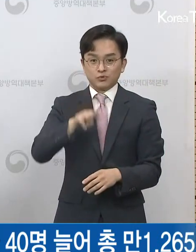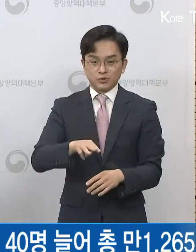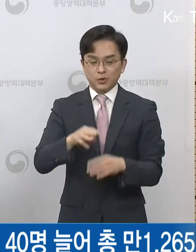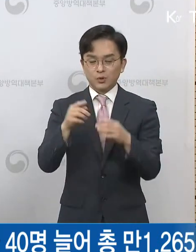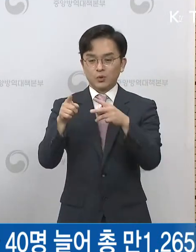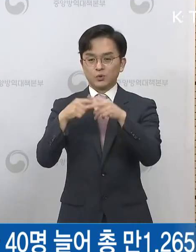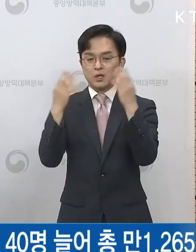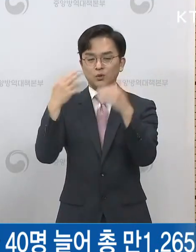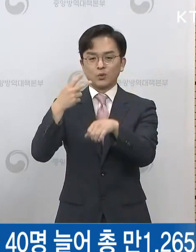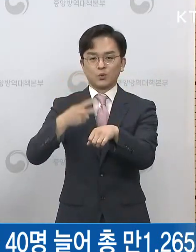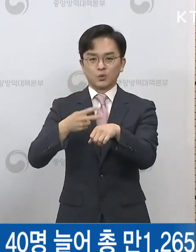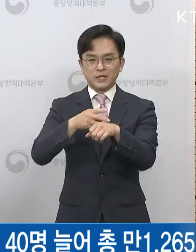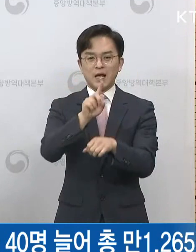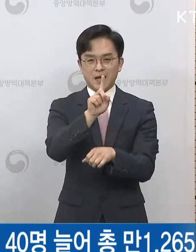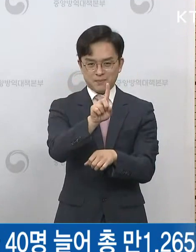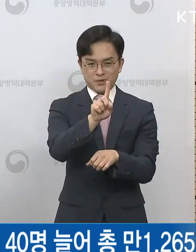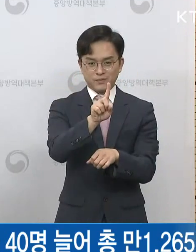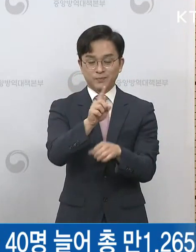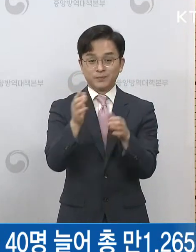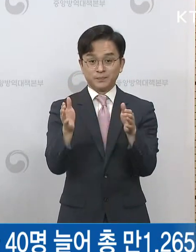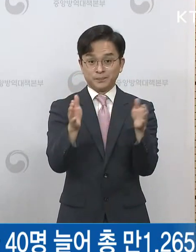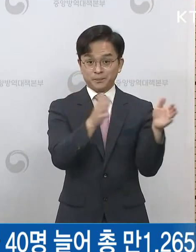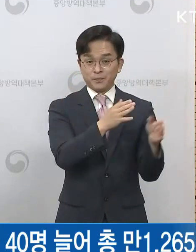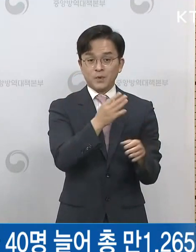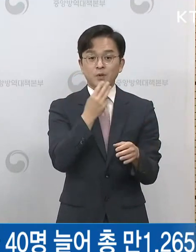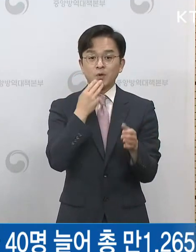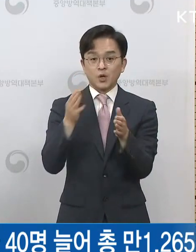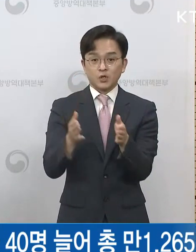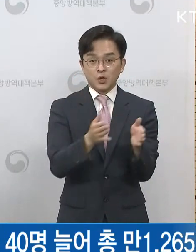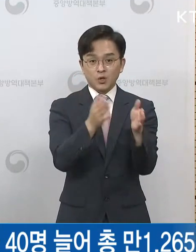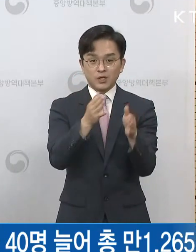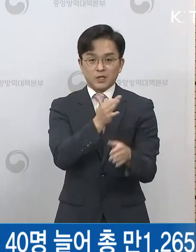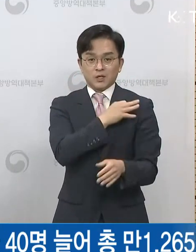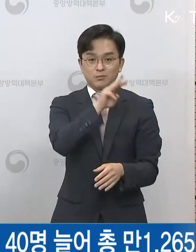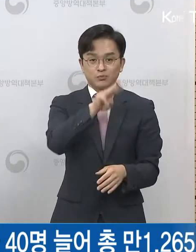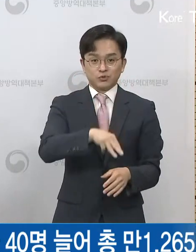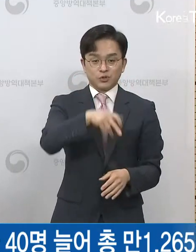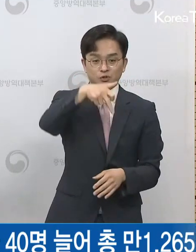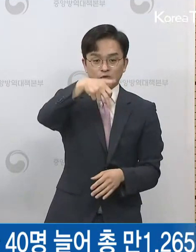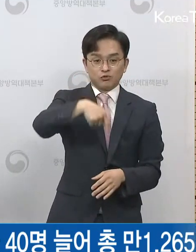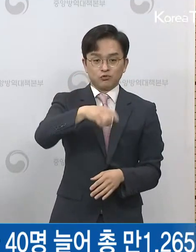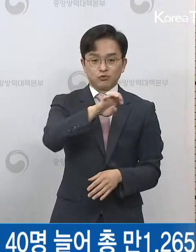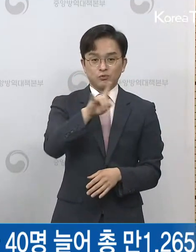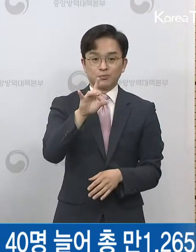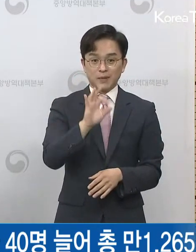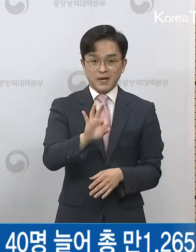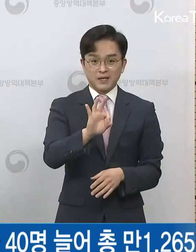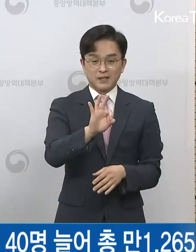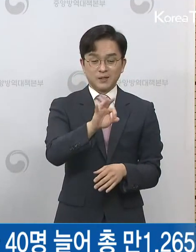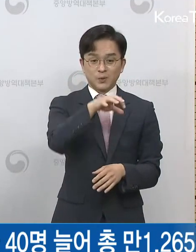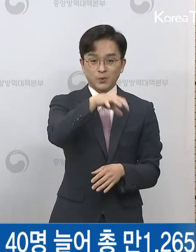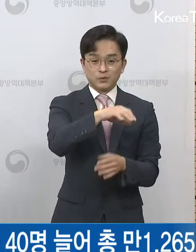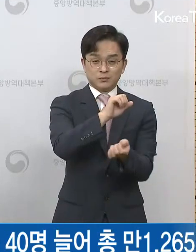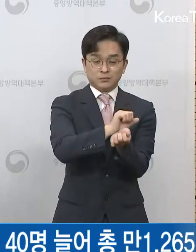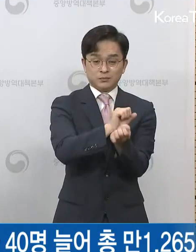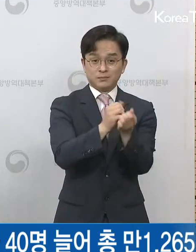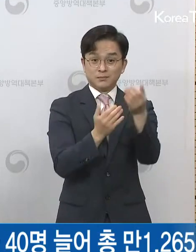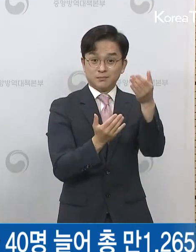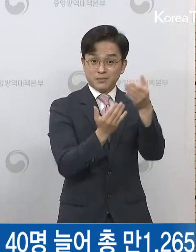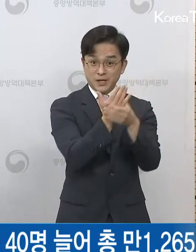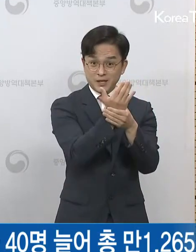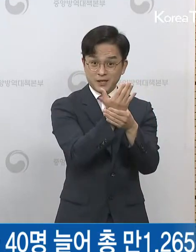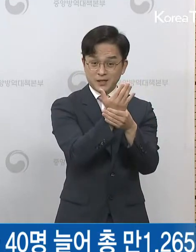1명이었습니다. 경기 부천시 쿠팡 물류센터 집단 발생과 관련해서는 전일